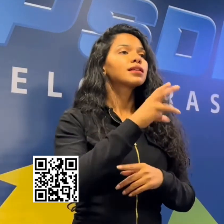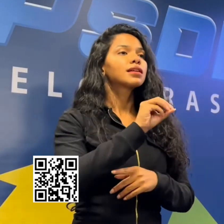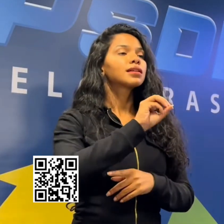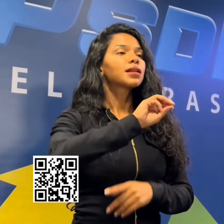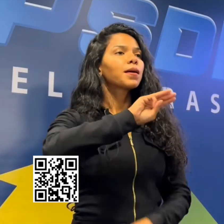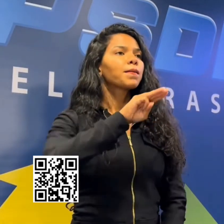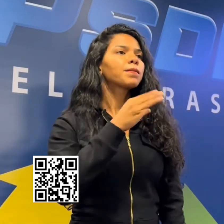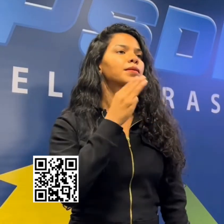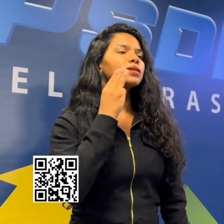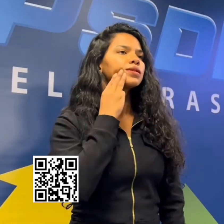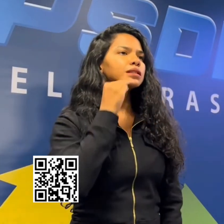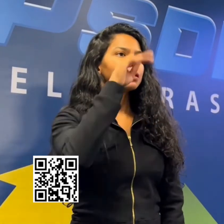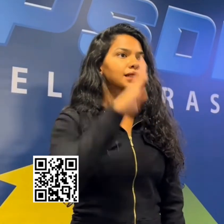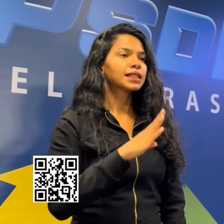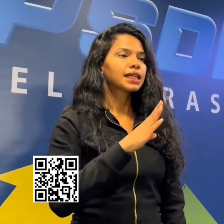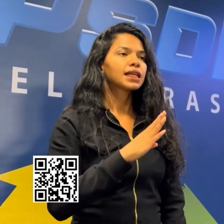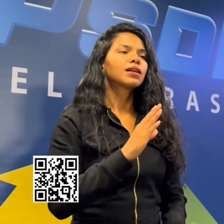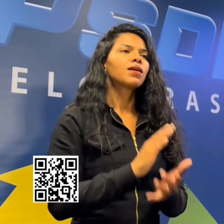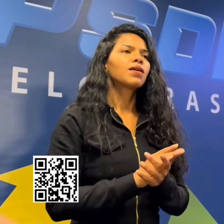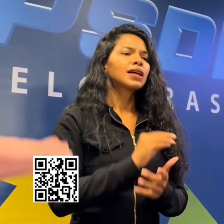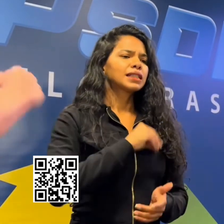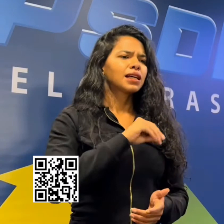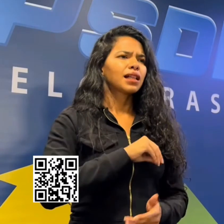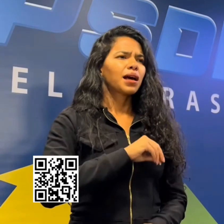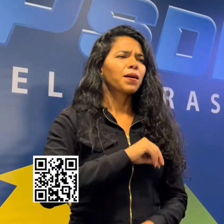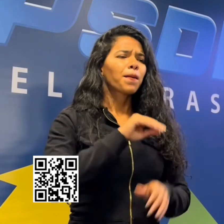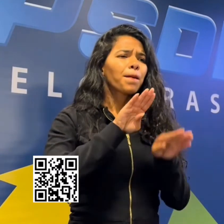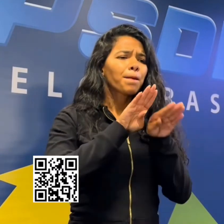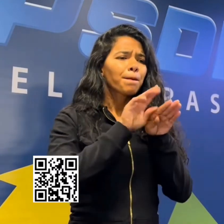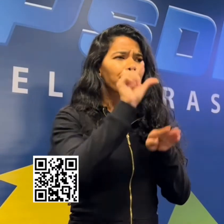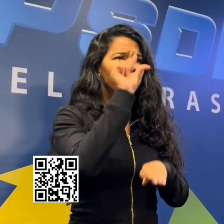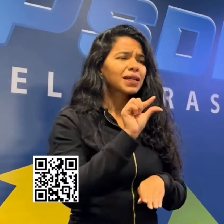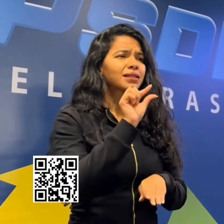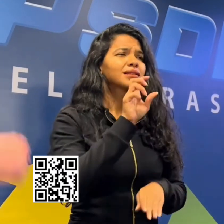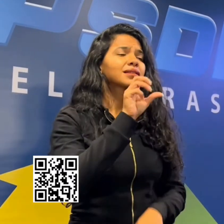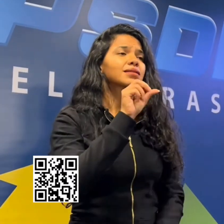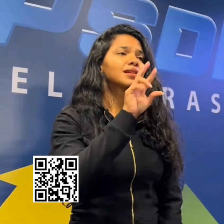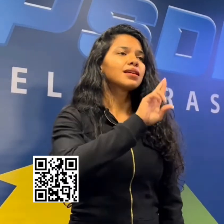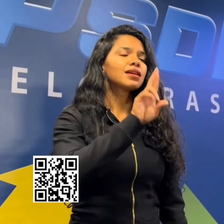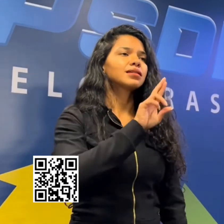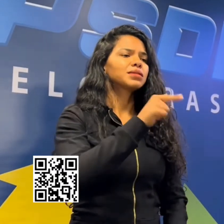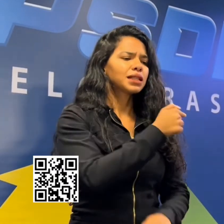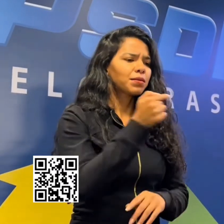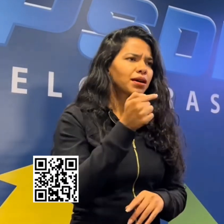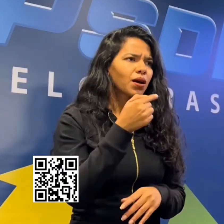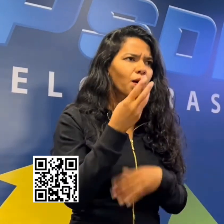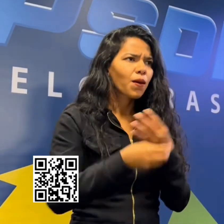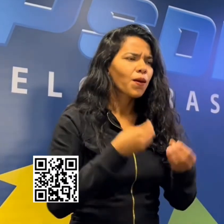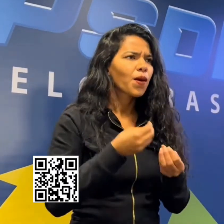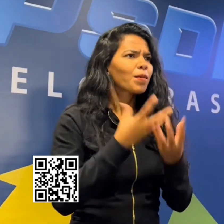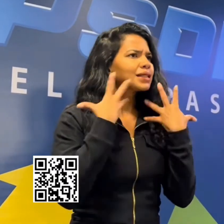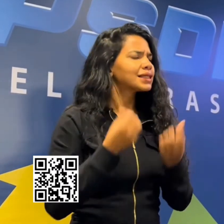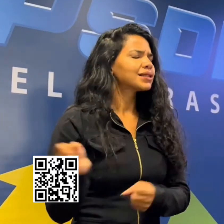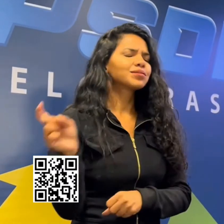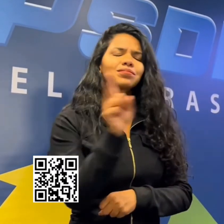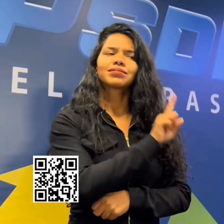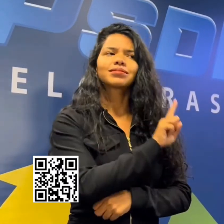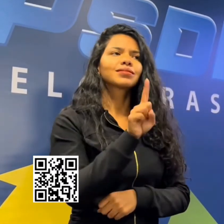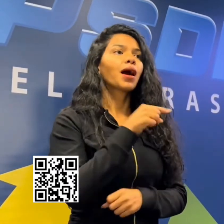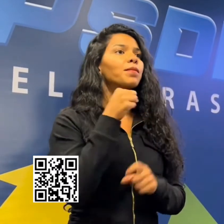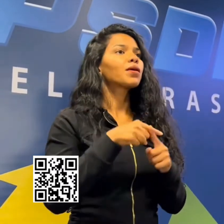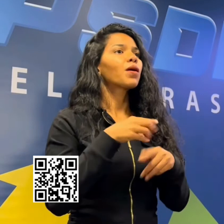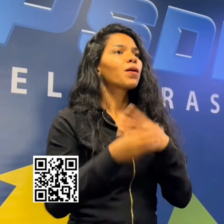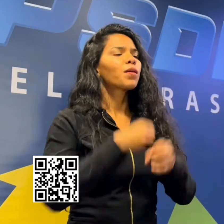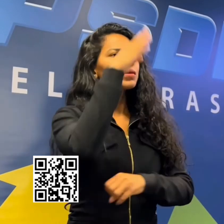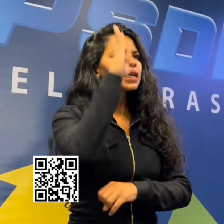que recebem menos de 50 reais por semana. Não é razoável, não é aceitável um